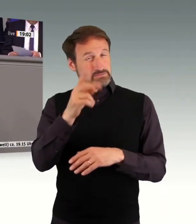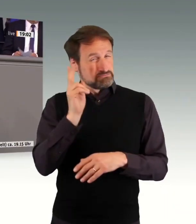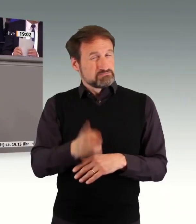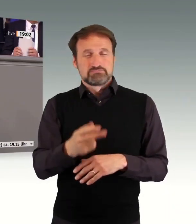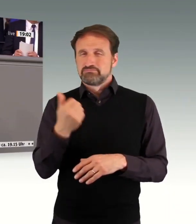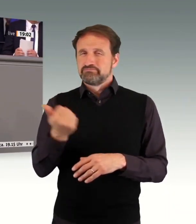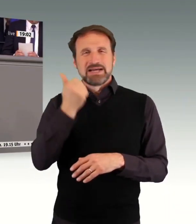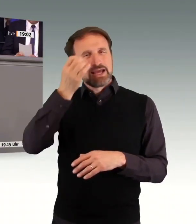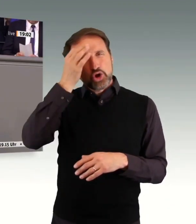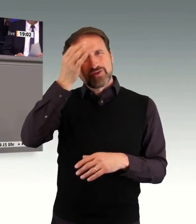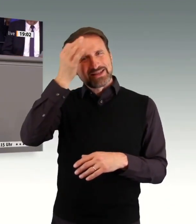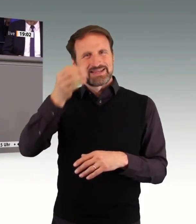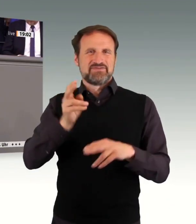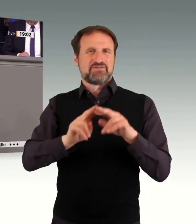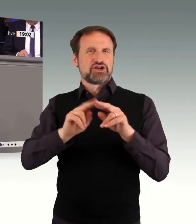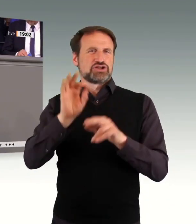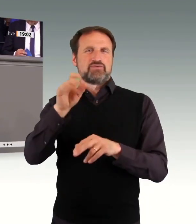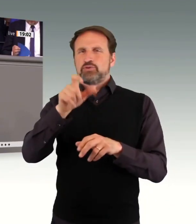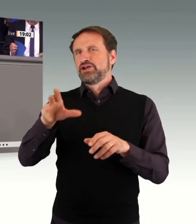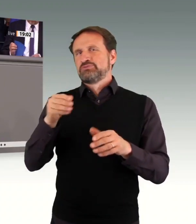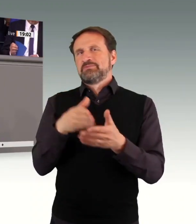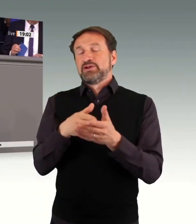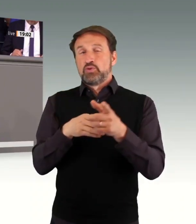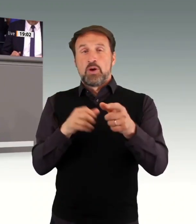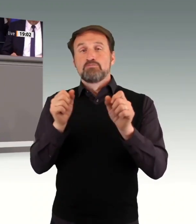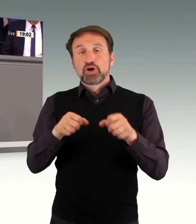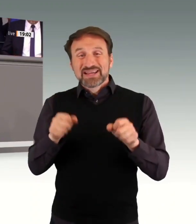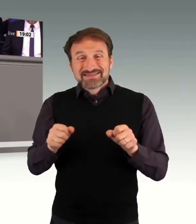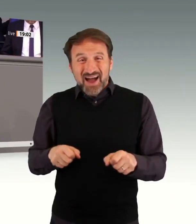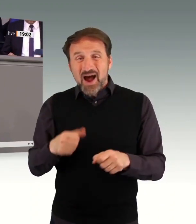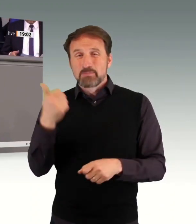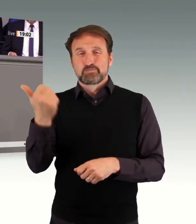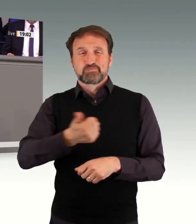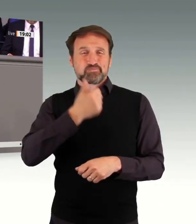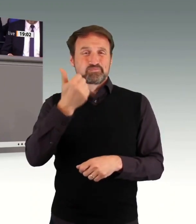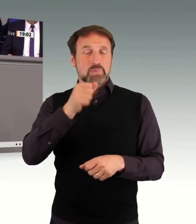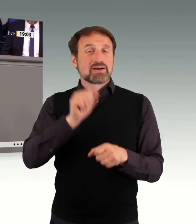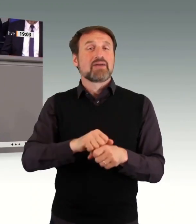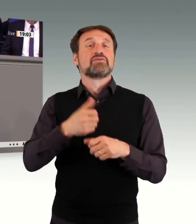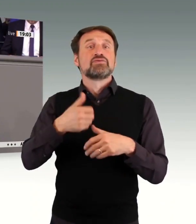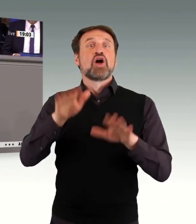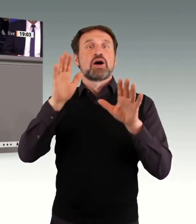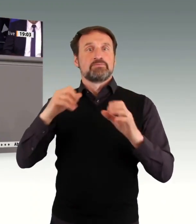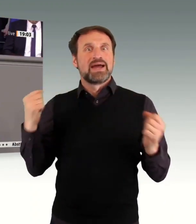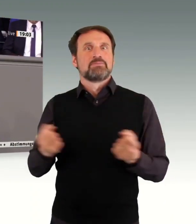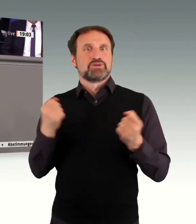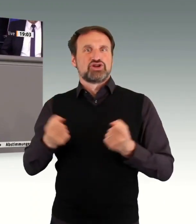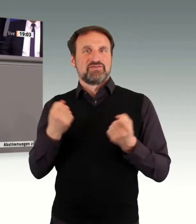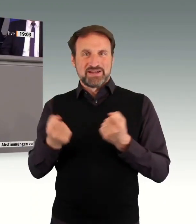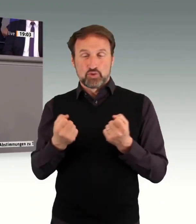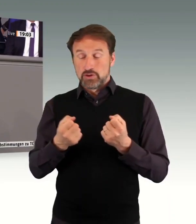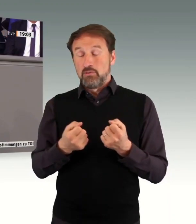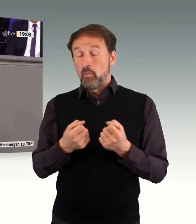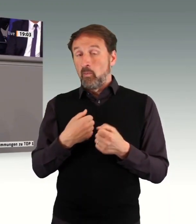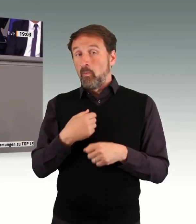deutlich hochwertigeren Beschäftigung zu kommen, noch lange nicht ausgereizt ist und wo wir vieles noch zu tun haben, um das zu ermöglichen. Auch